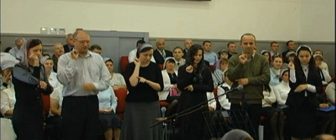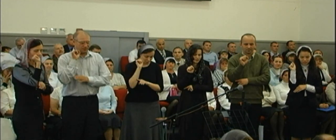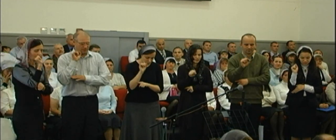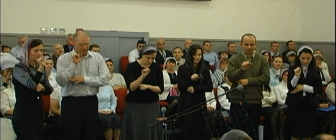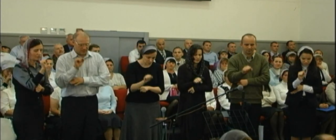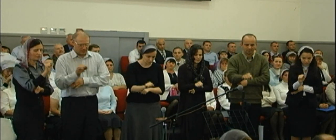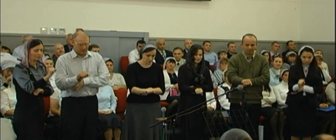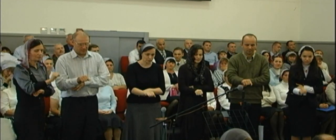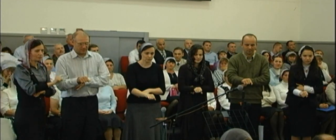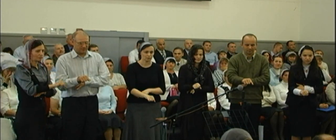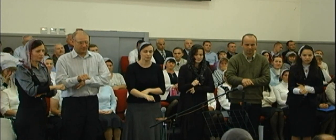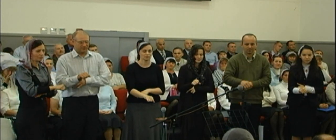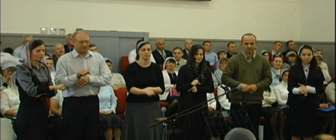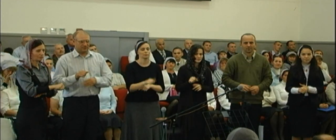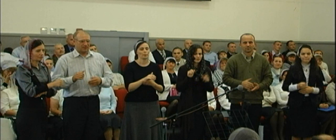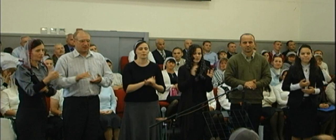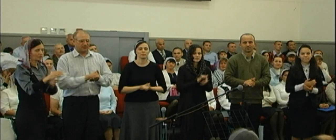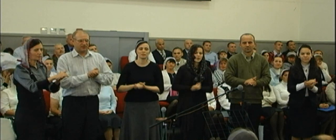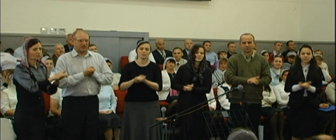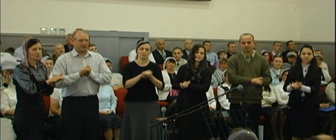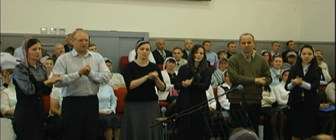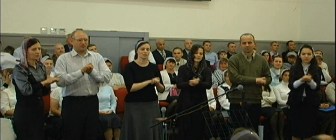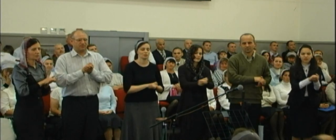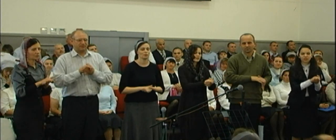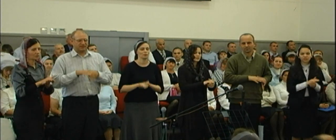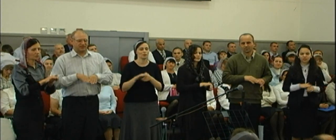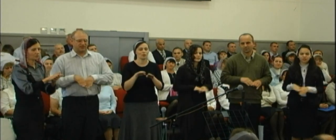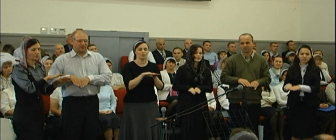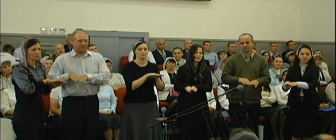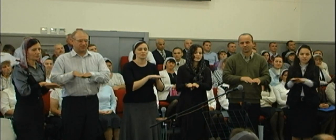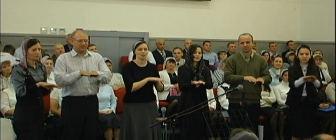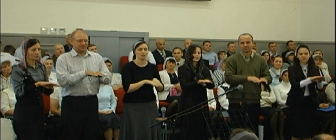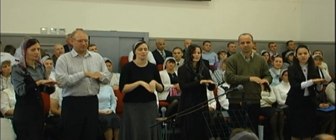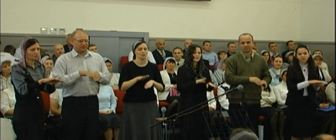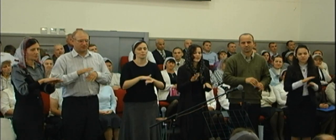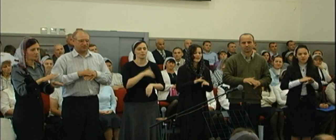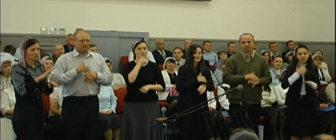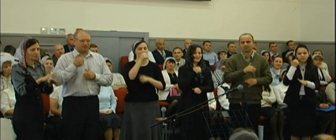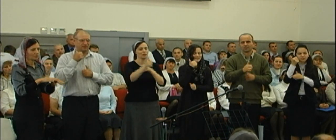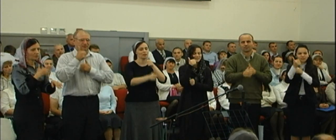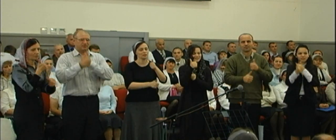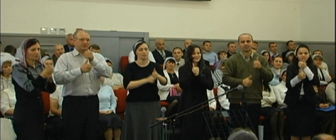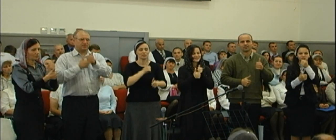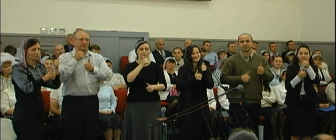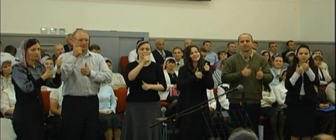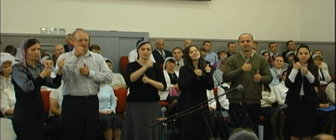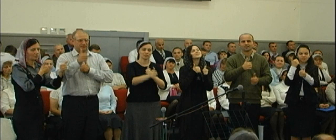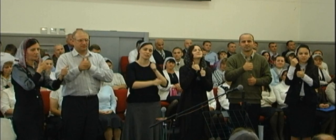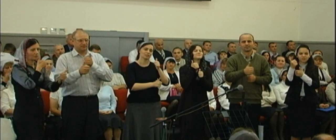низко Сольемся во едином их хвале